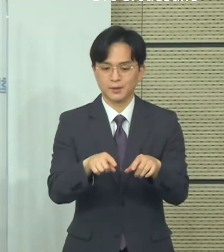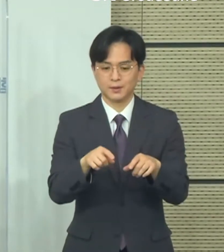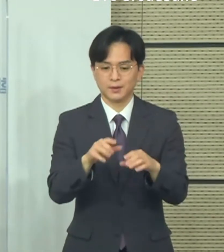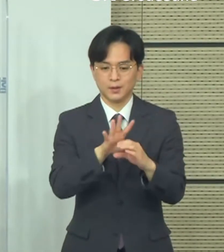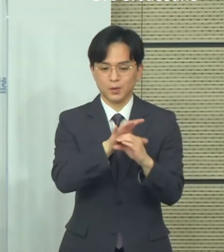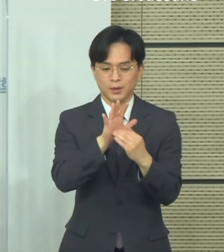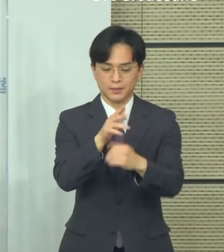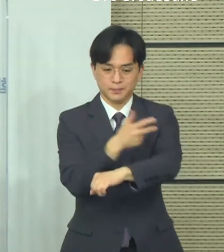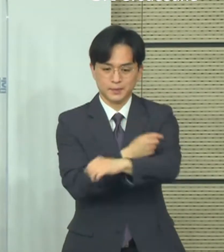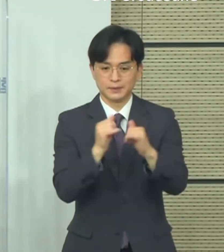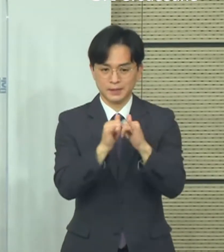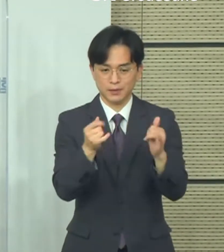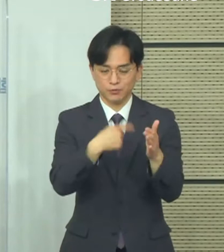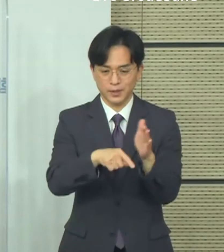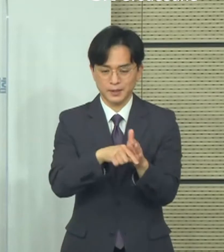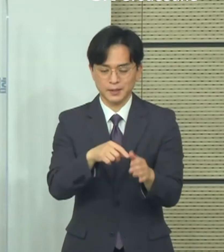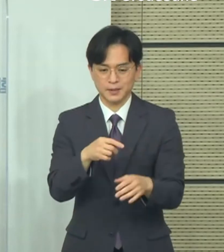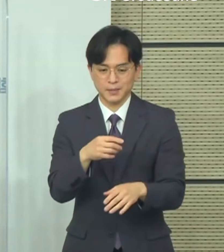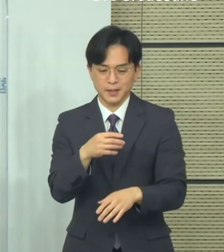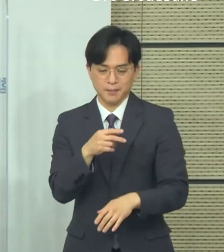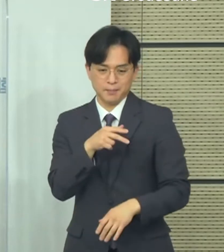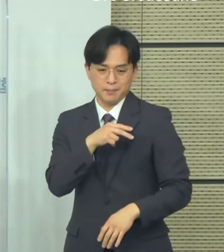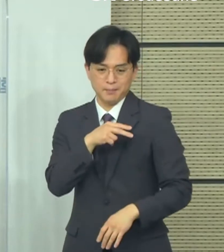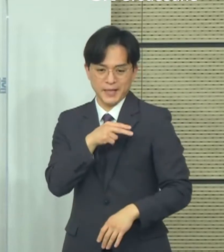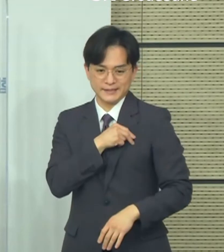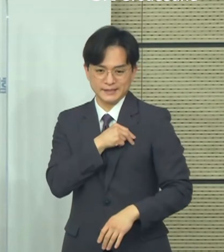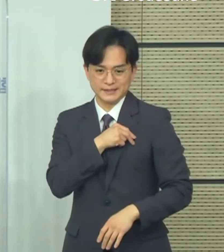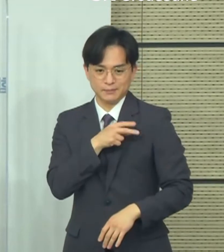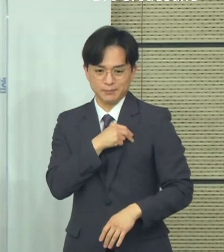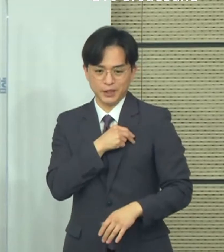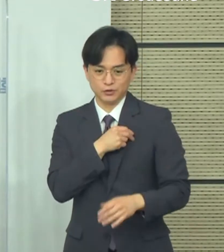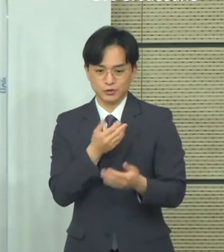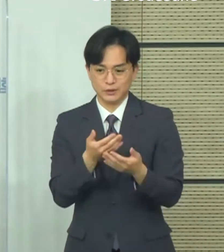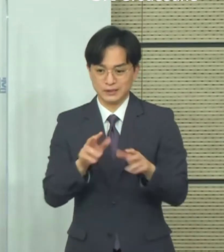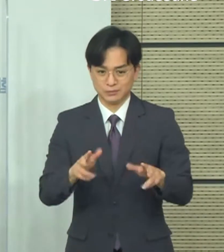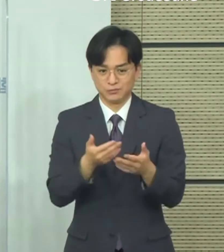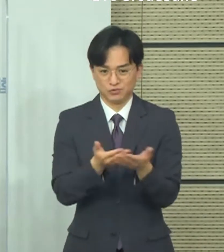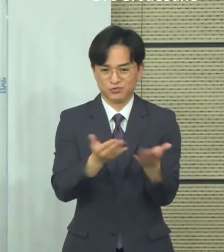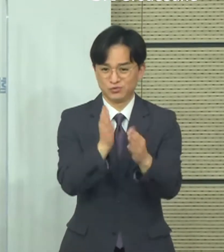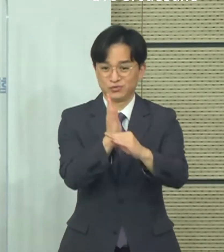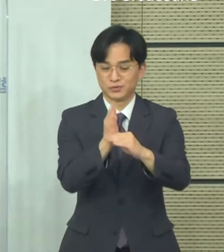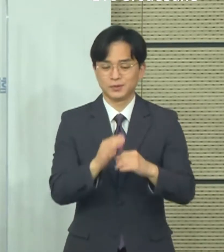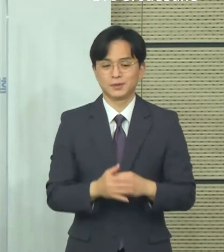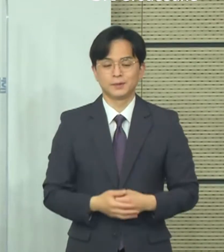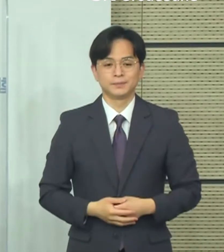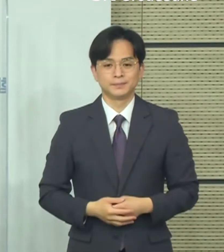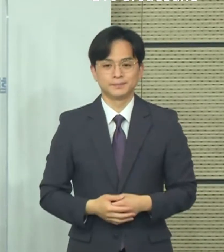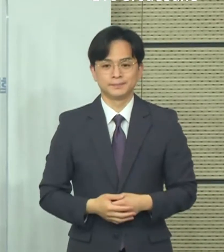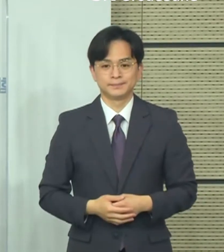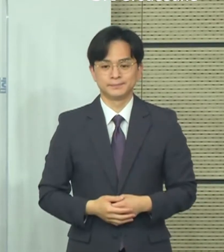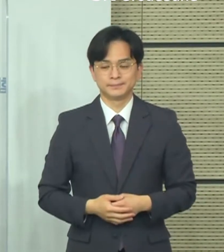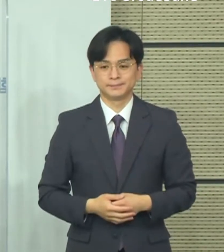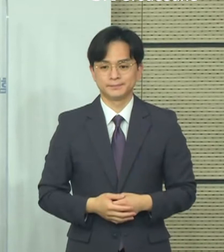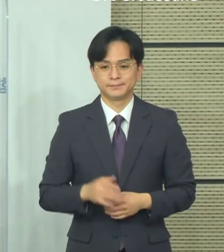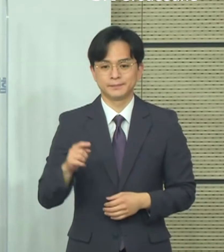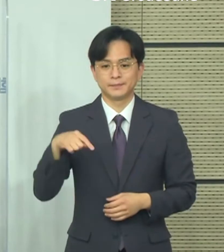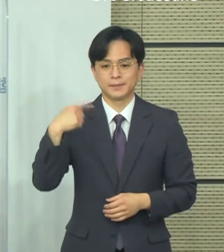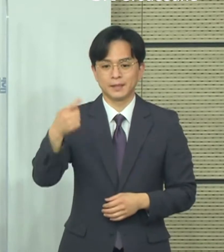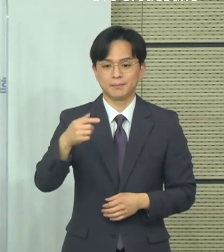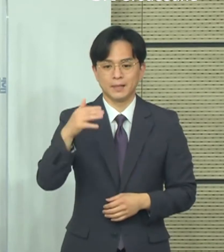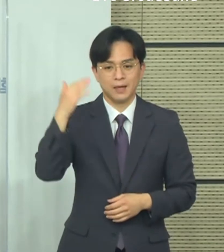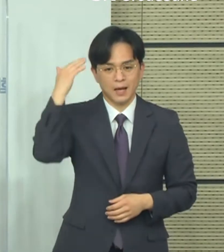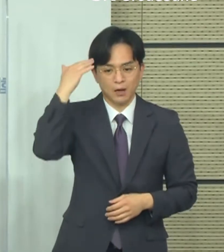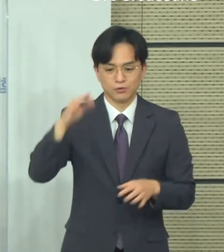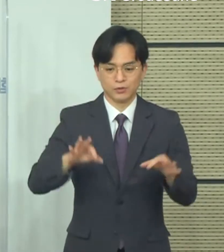등을 보급하는 이런 부분들은 현재 착실히 진행이 되고 있다는 말씀을 드립니다. 네 한국경제 이선아 기사님